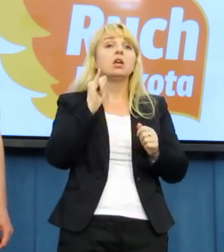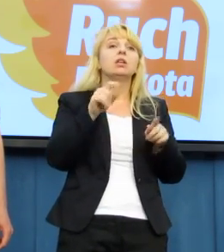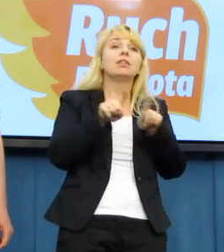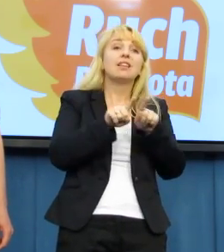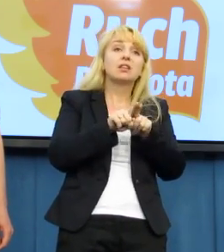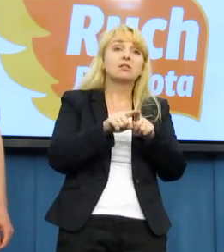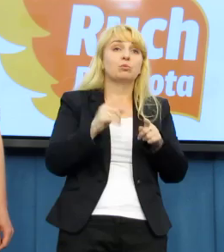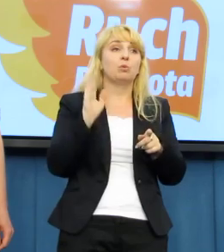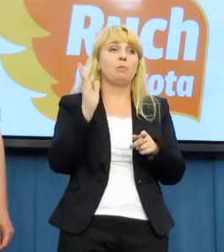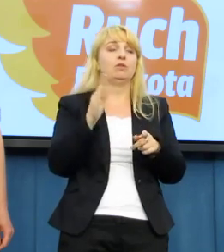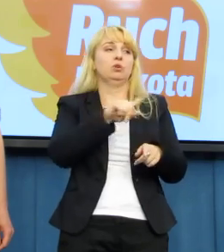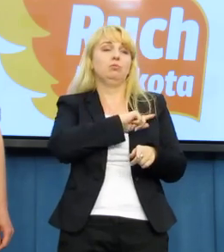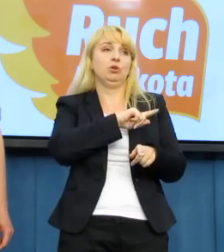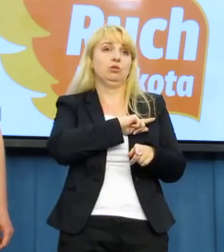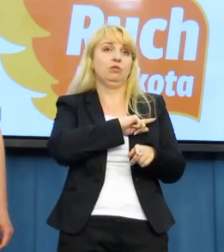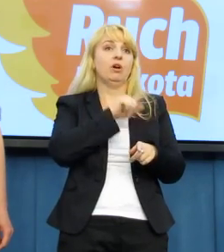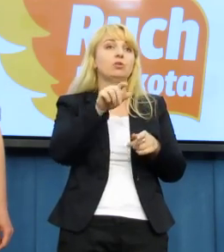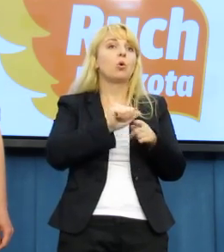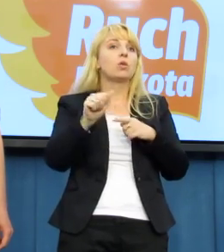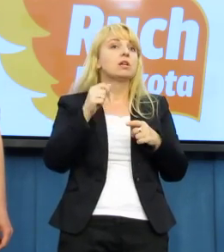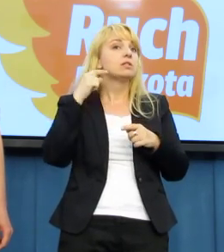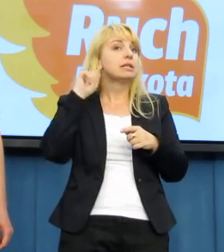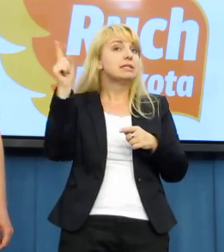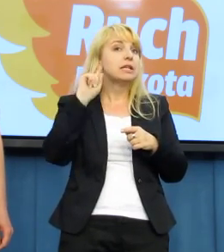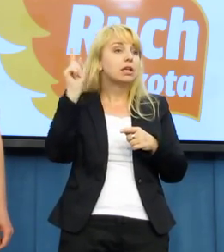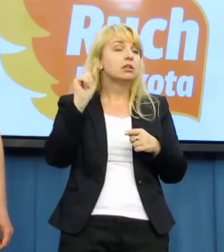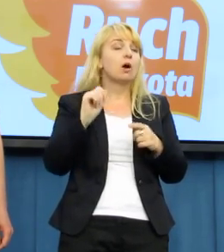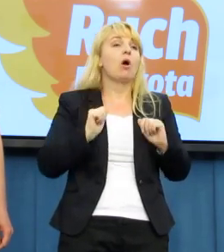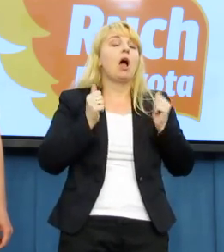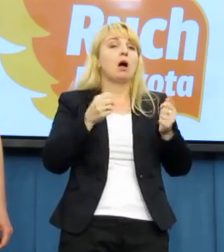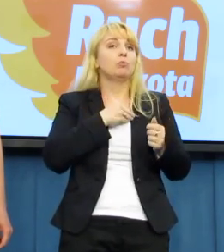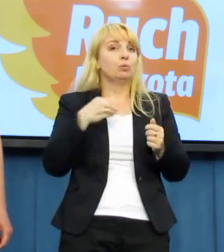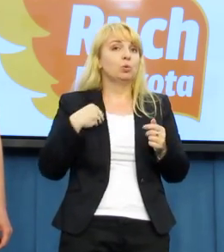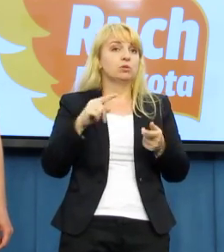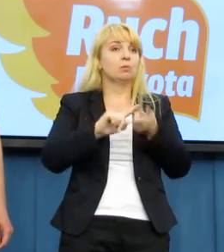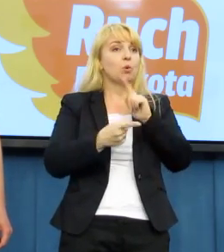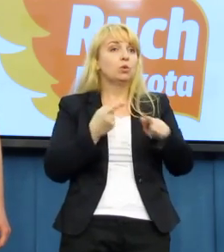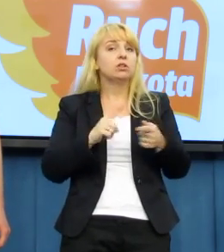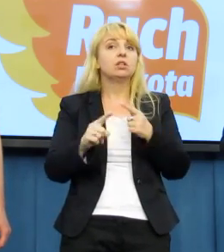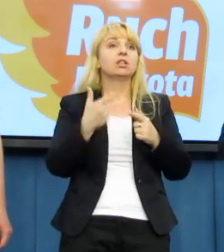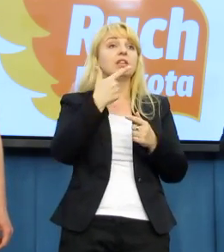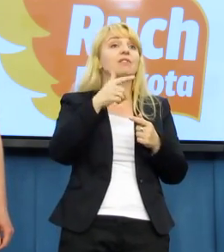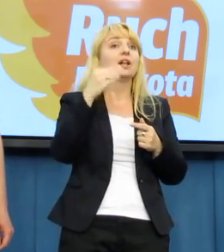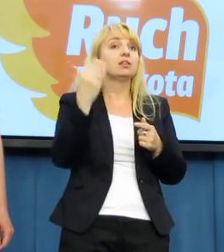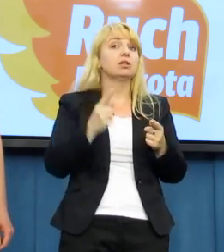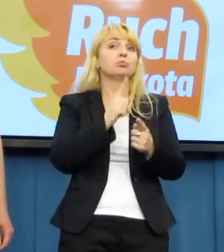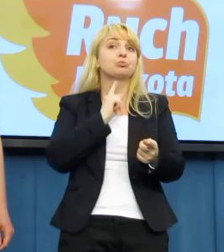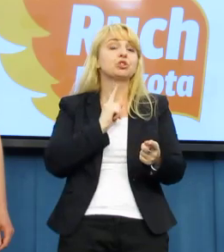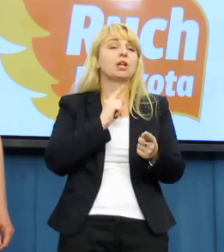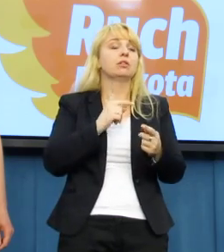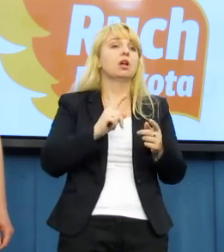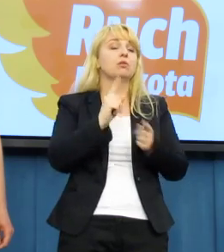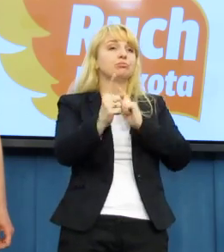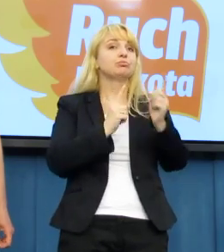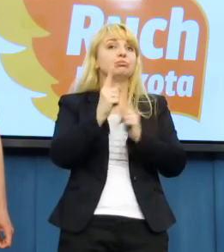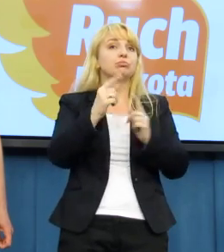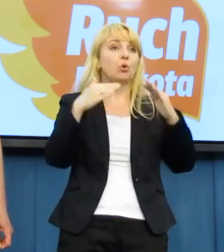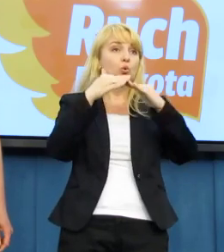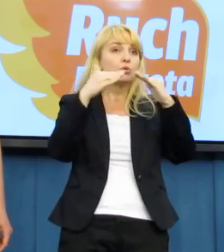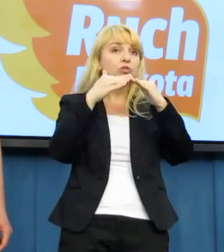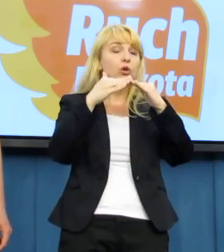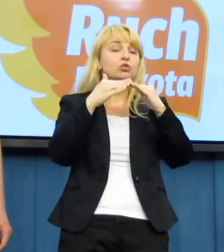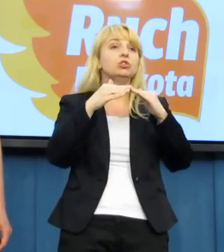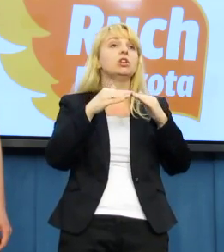ważną i mam nadzieję, że to będzie sygnał także dla polskich polityków na dwa dni przed Paradą Równości, że ustawa o związkach partnerskich jest